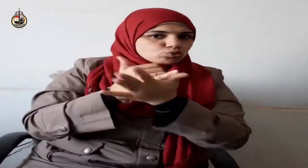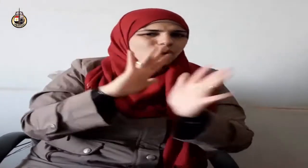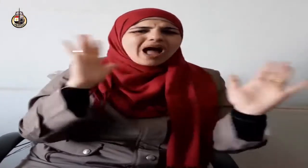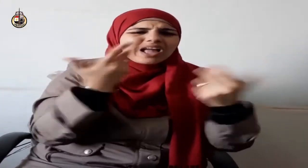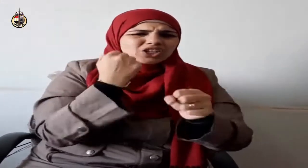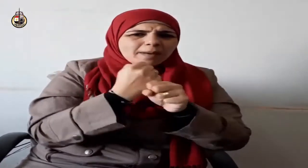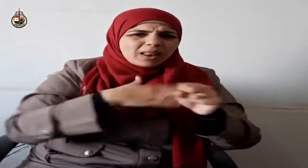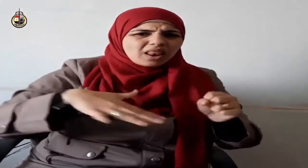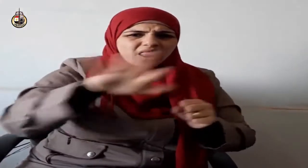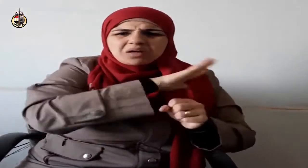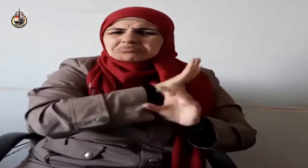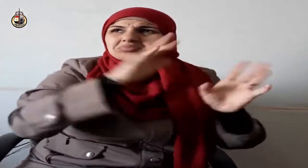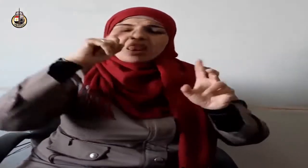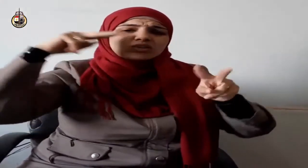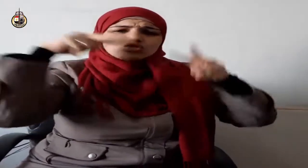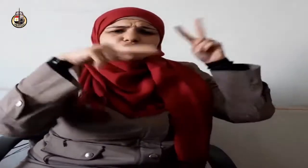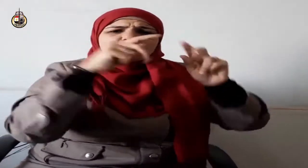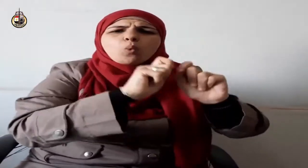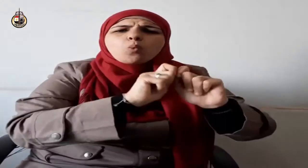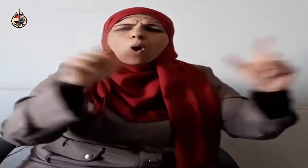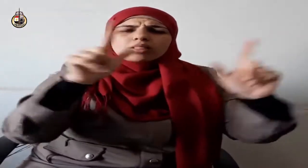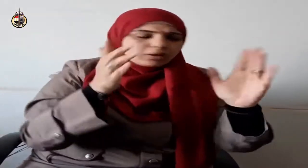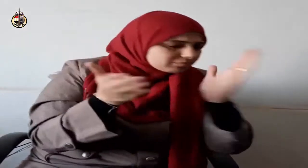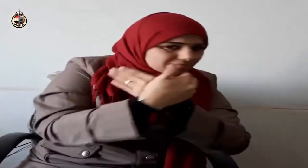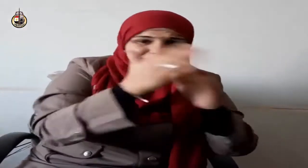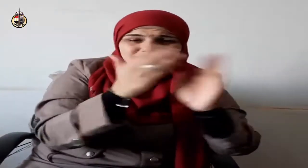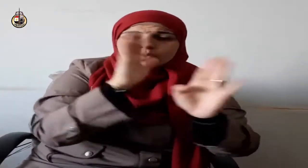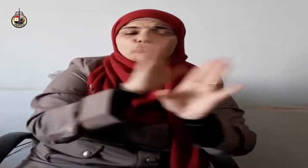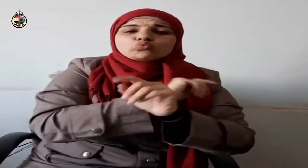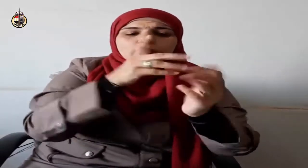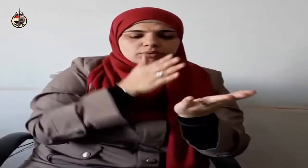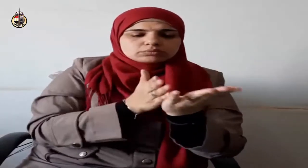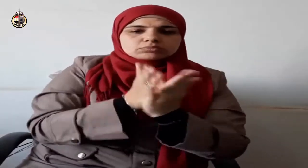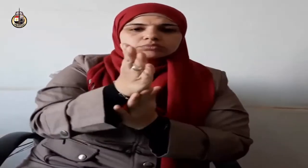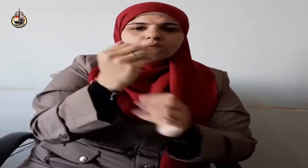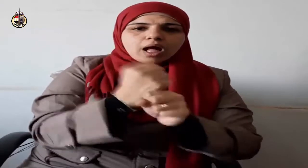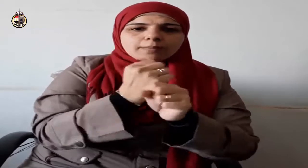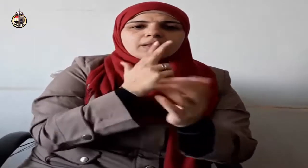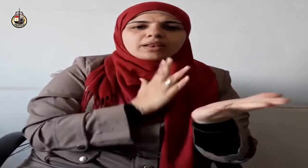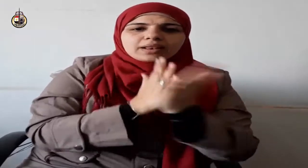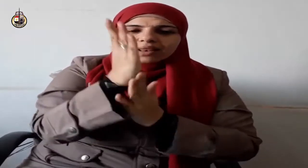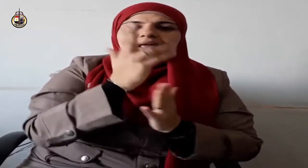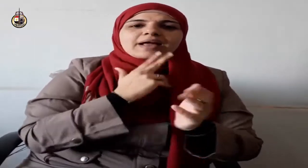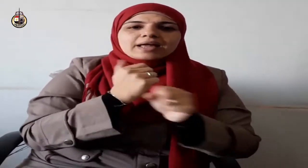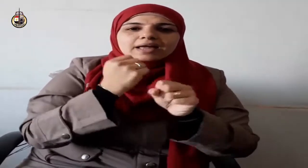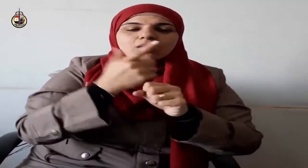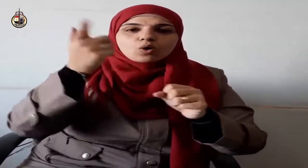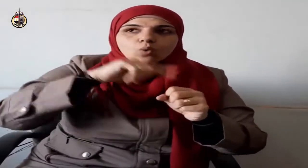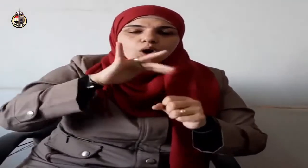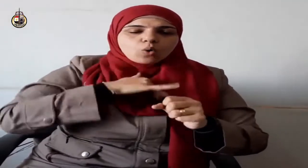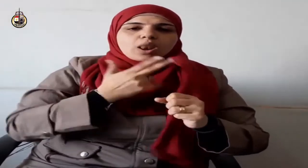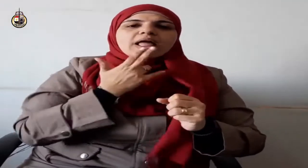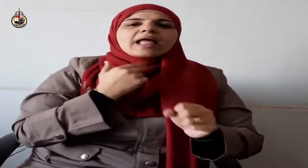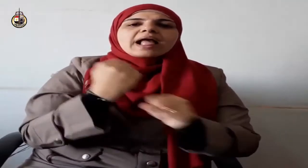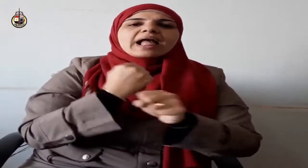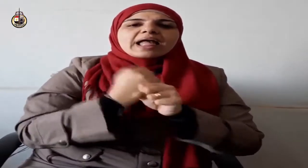عظمته سبحانه يحقق لهم وللمجتمع أعلى درجات السلام